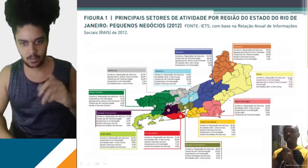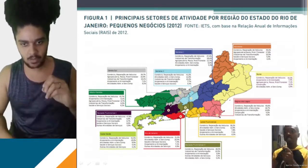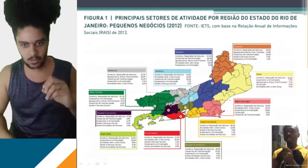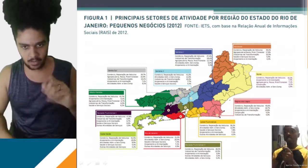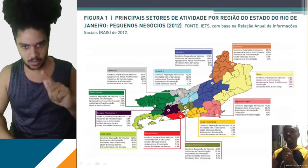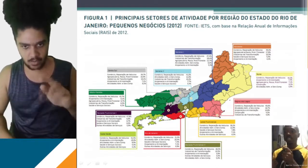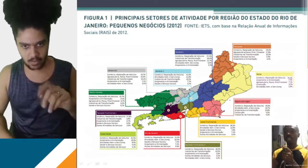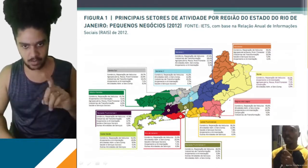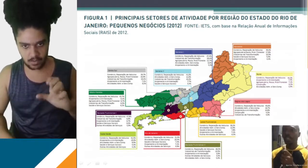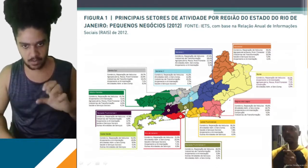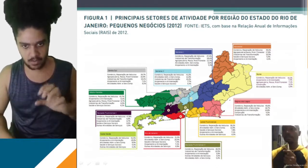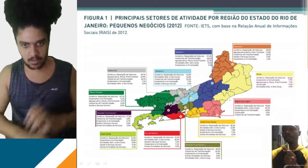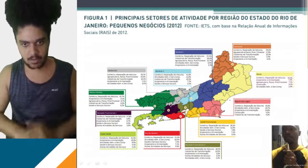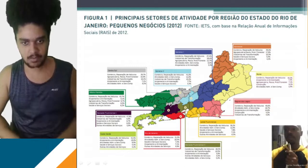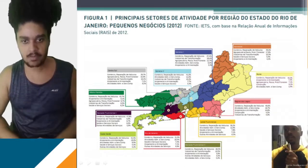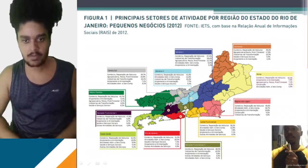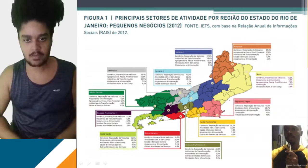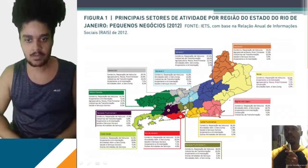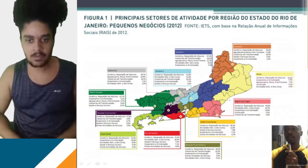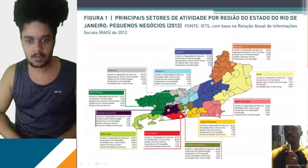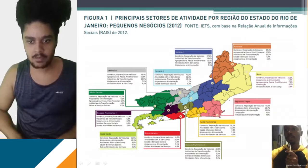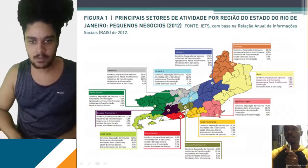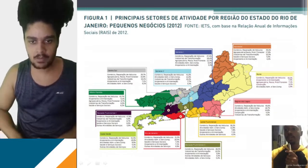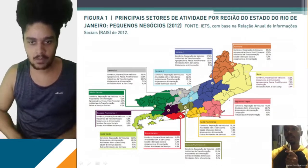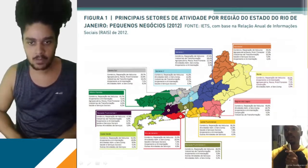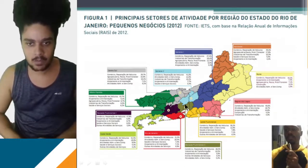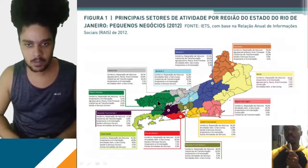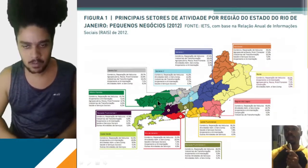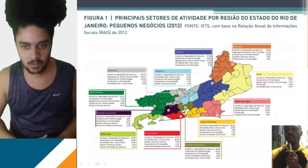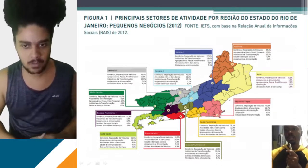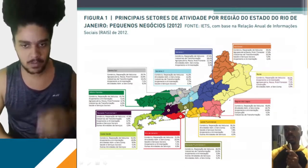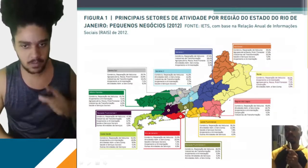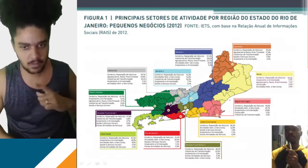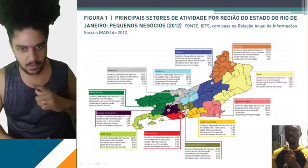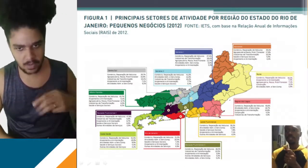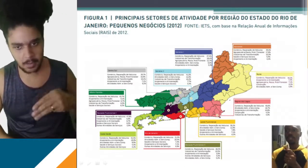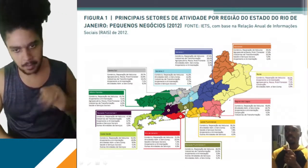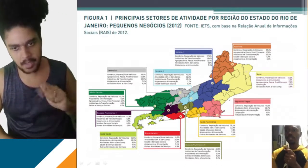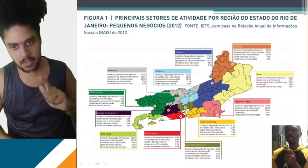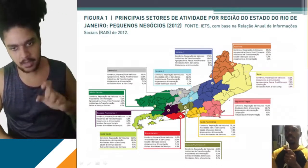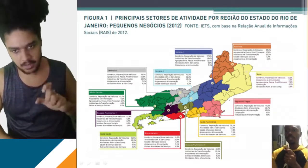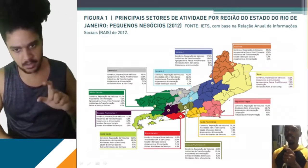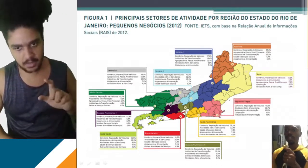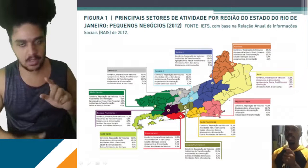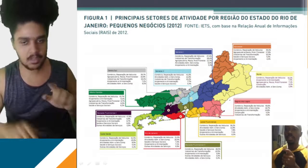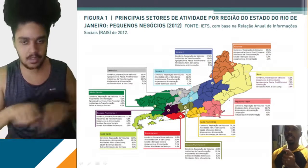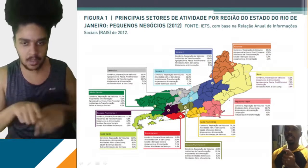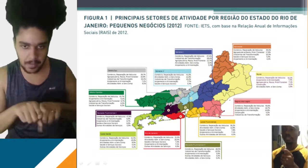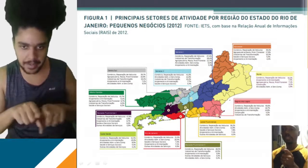que a gente chama de Baixada Fuminense 2, que é essa parte mais superior aqui, da Baía de Guanabara, que tem Magé, Magé